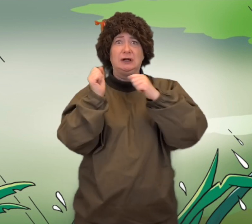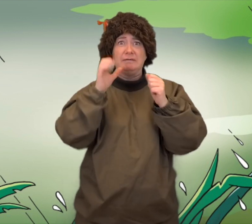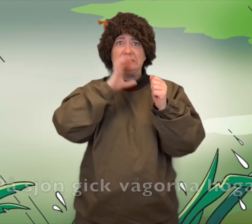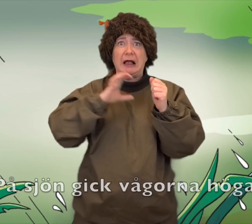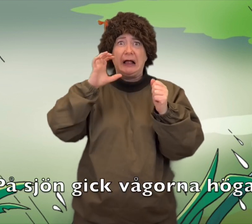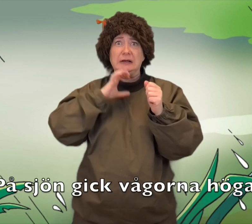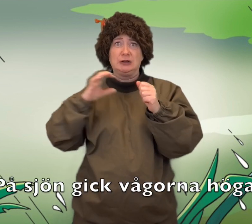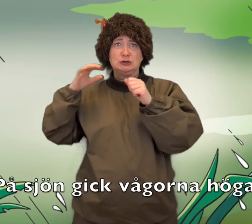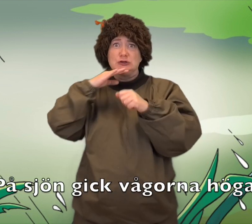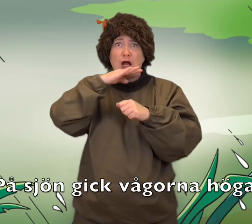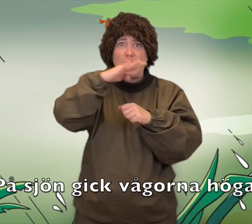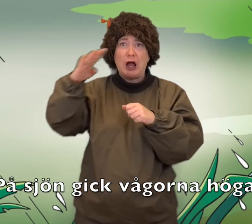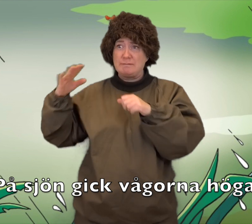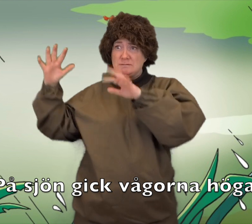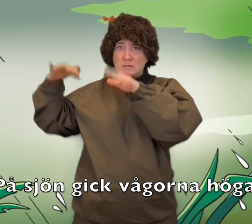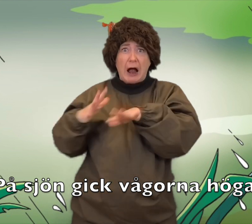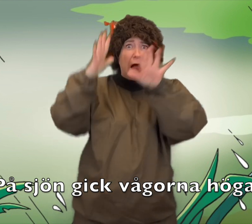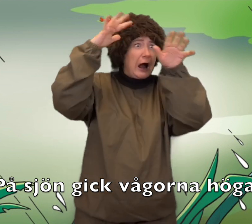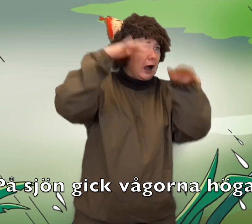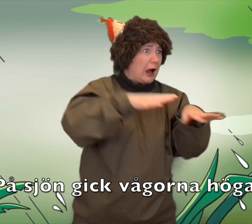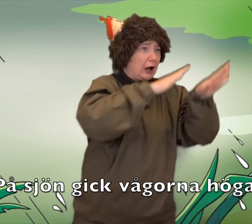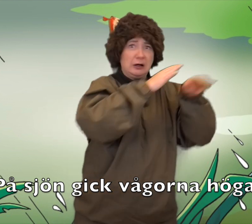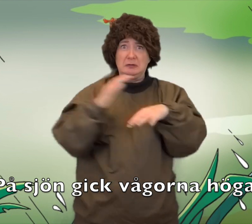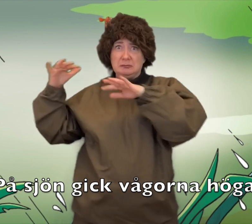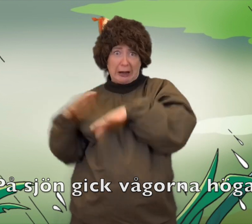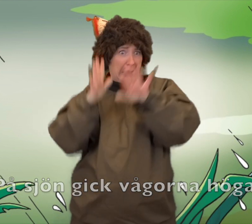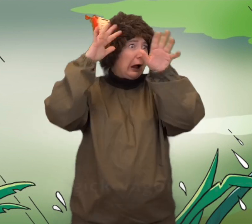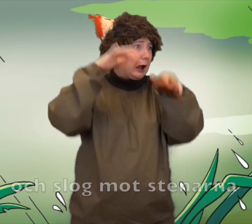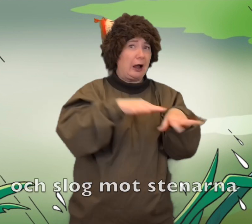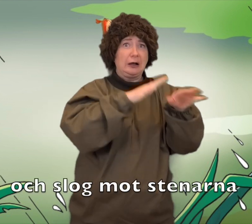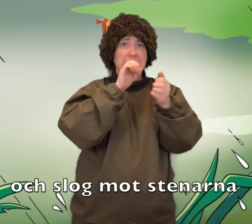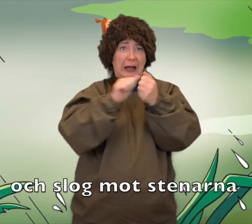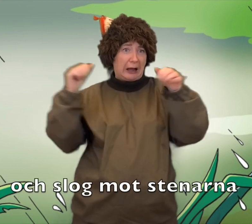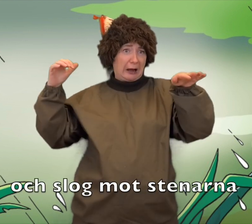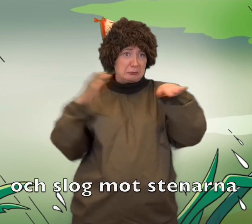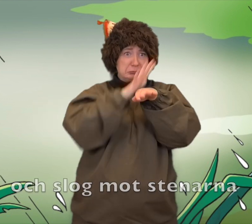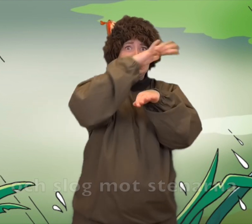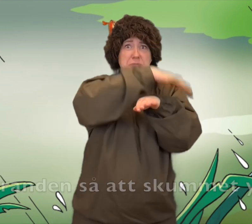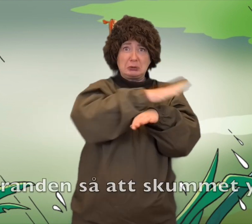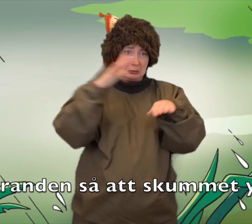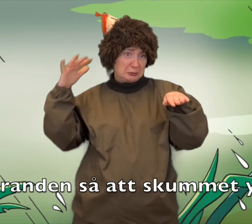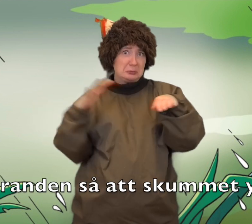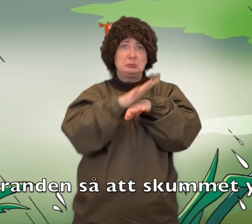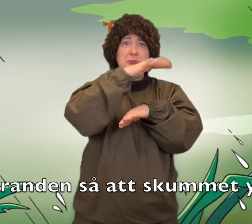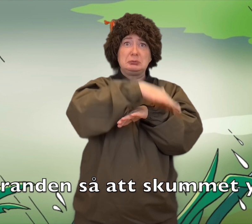På sjön gick vågorna höga och slog mot stenarna på stranden som skummet